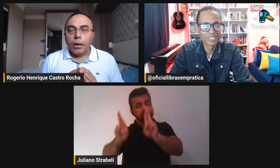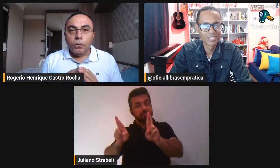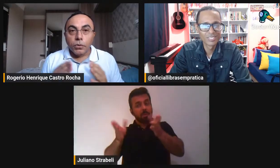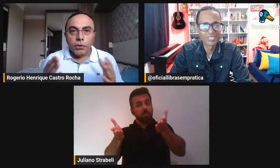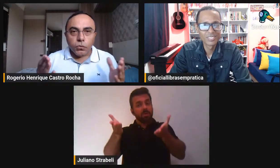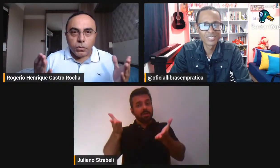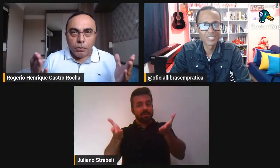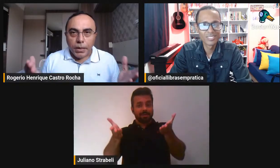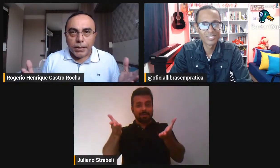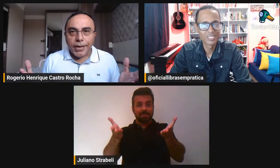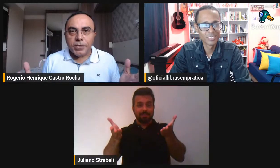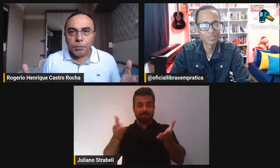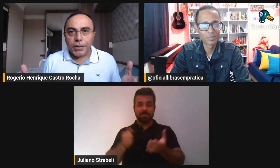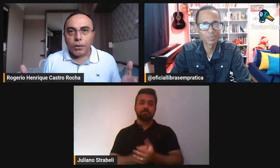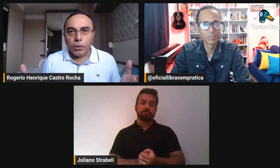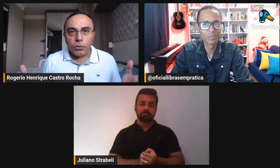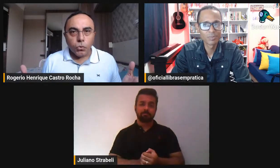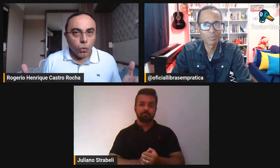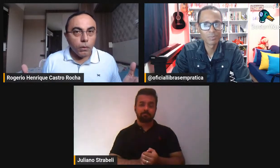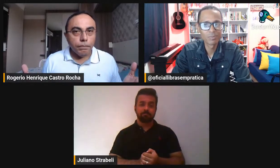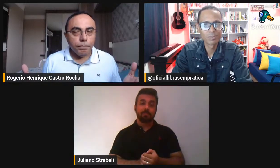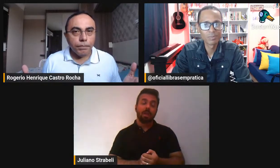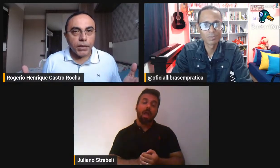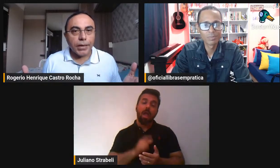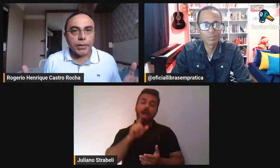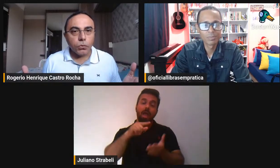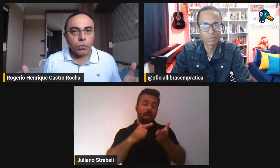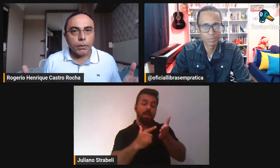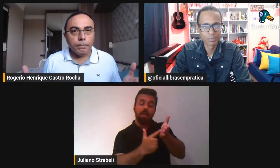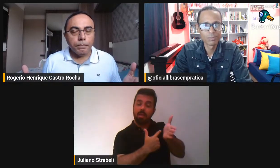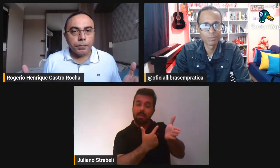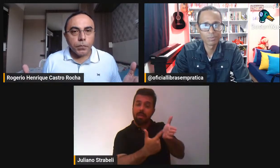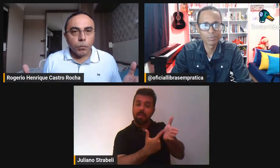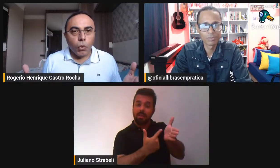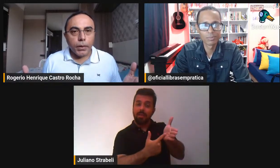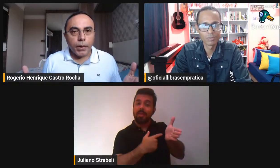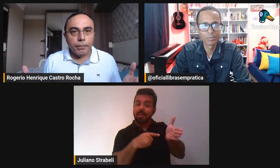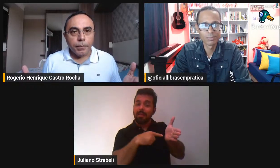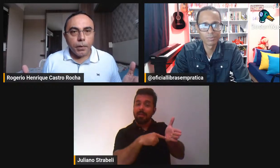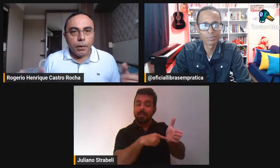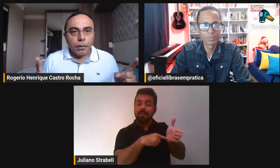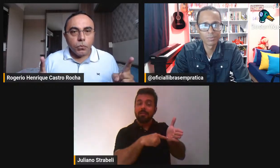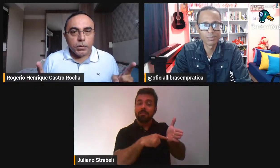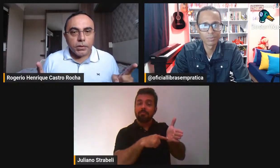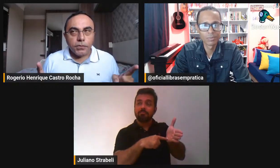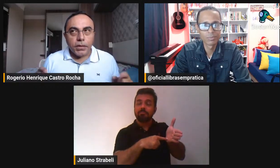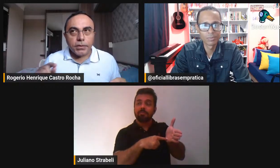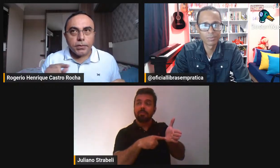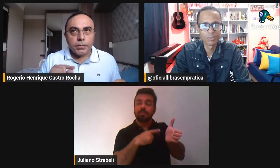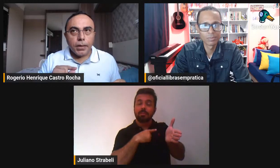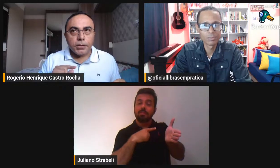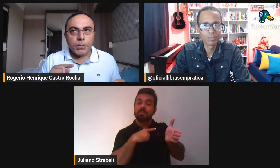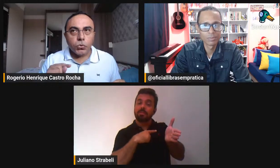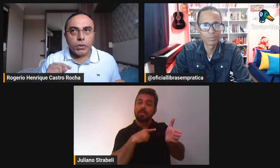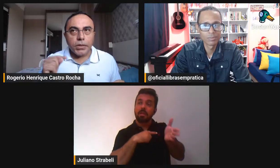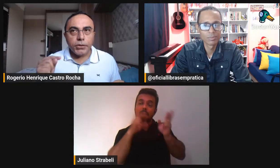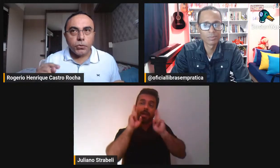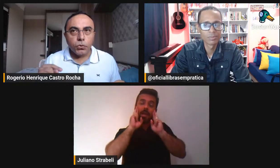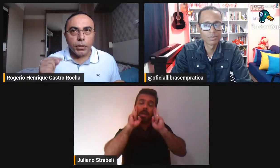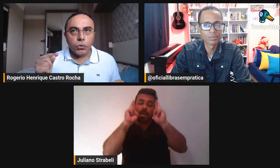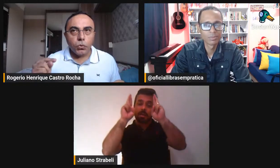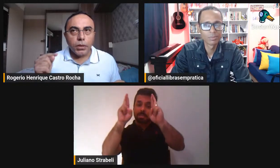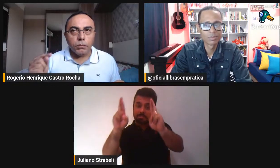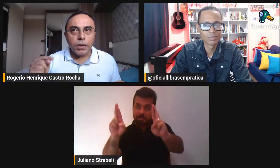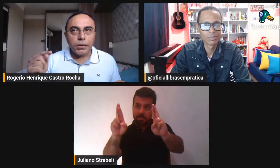E é um livro também que respeita o leitor e a leitora, porque, muitas vezes, as pessoas